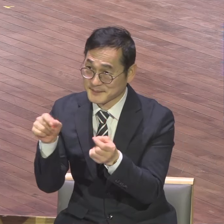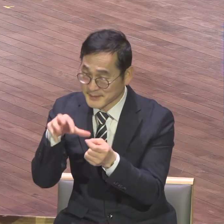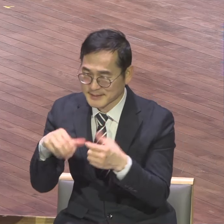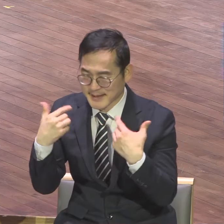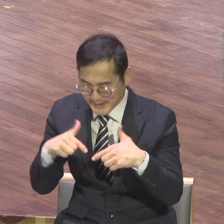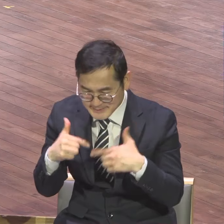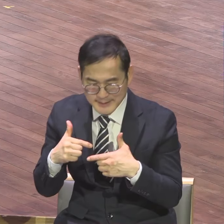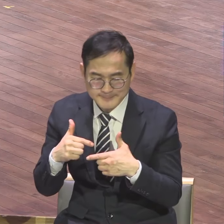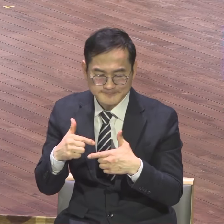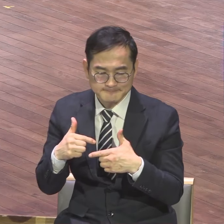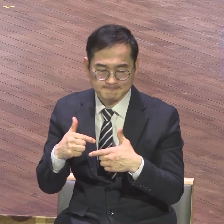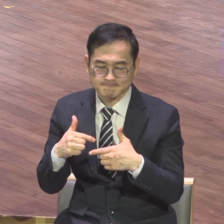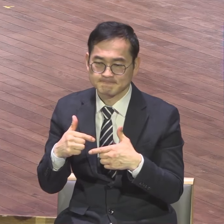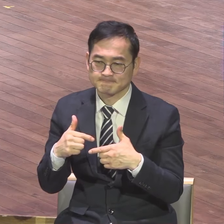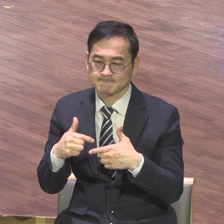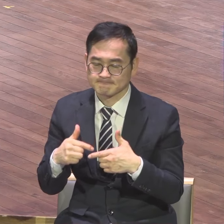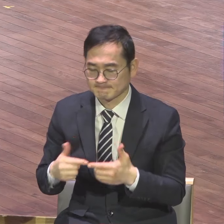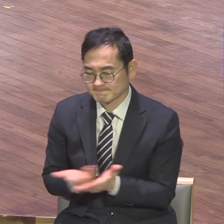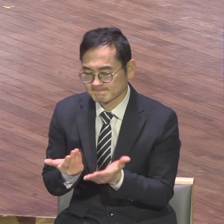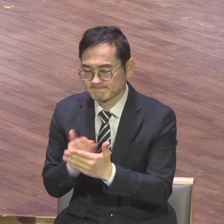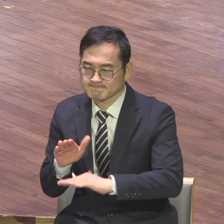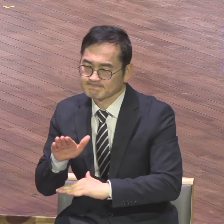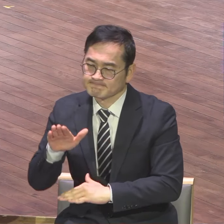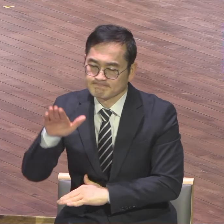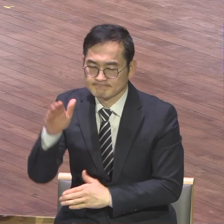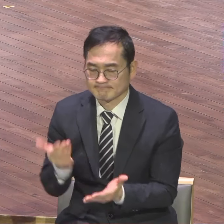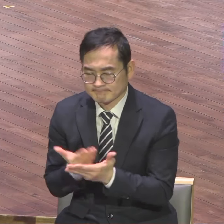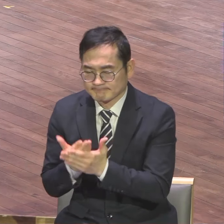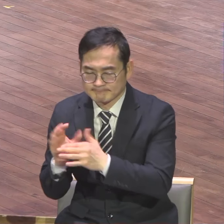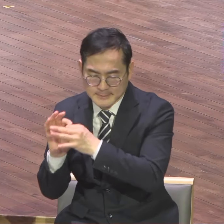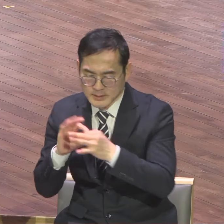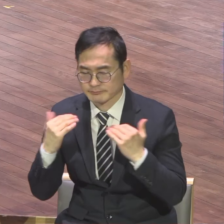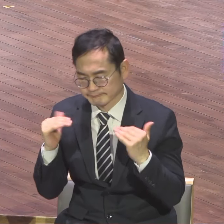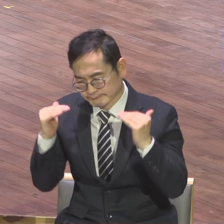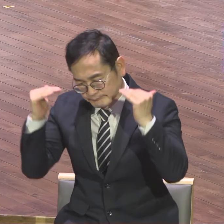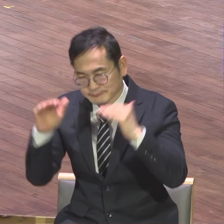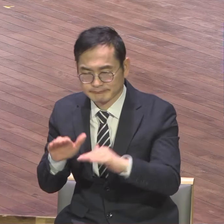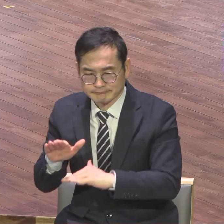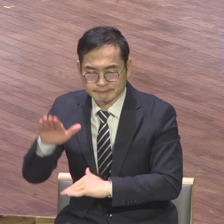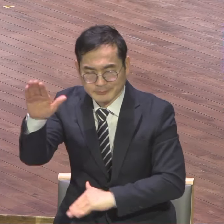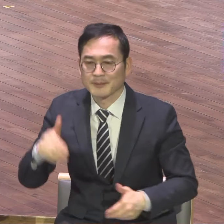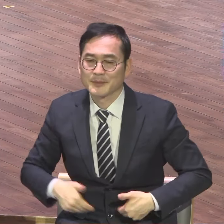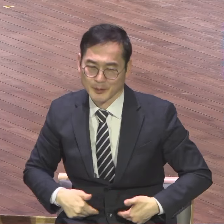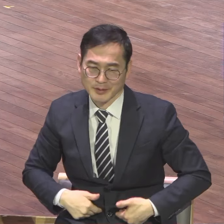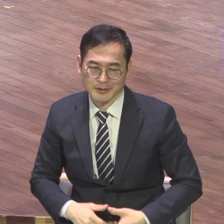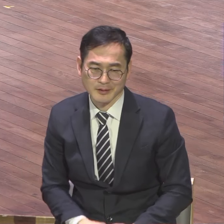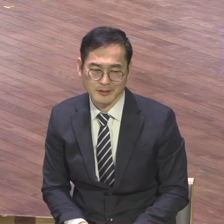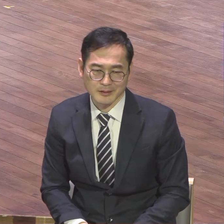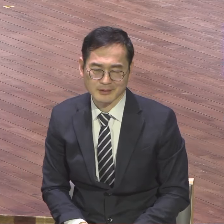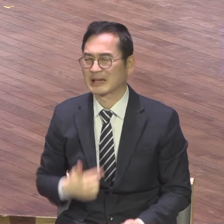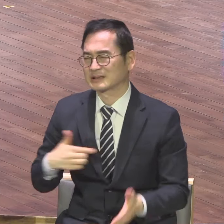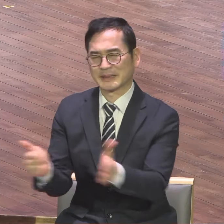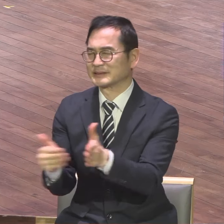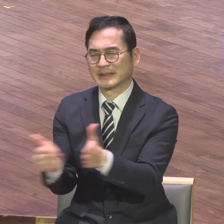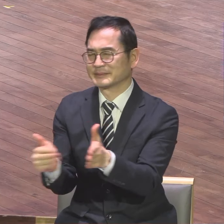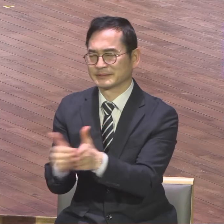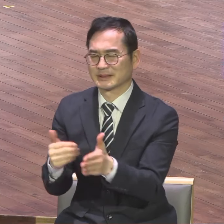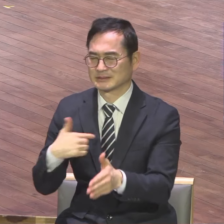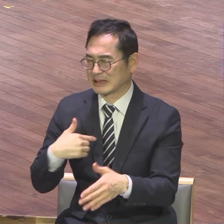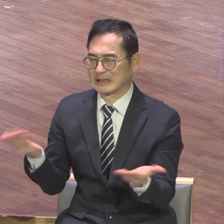비상해야 돼 성장 계속 쓰임 받아야 돼 아니 근데 이만하고만 죽어라 그러면 그날로 갑니다 나는